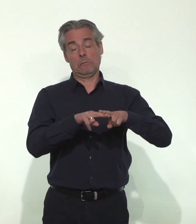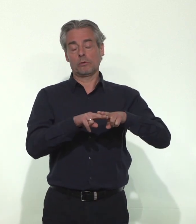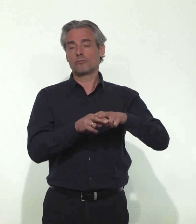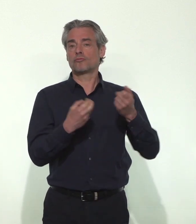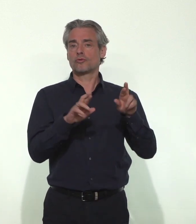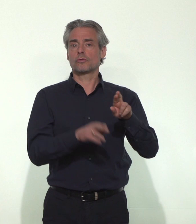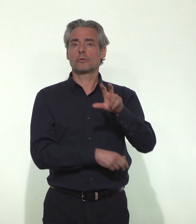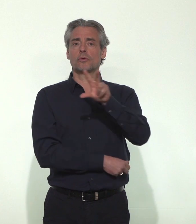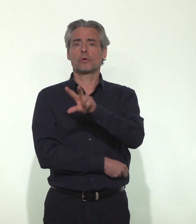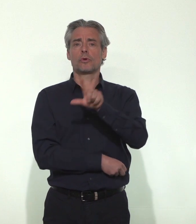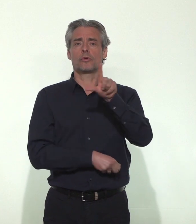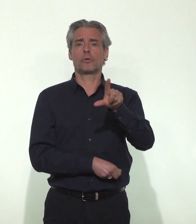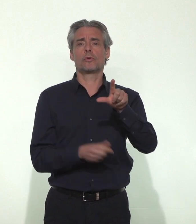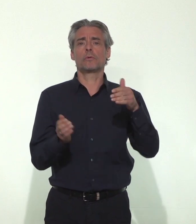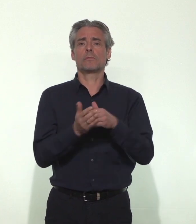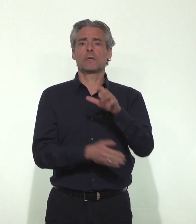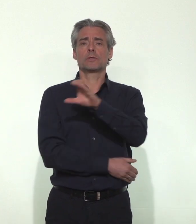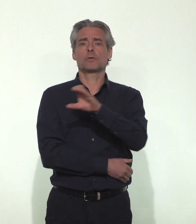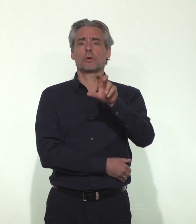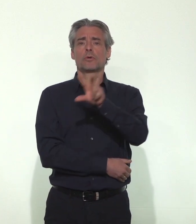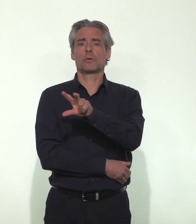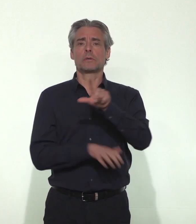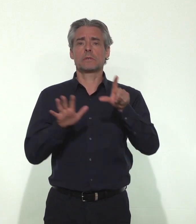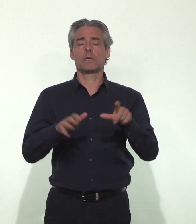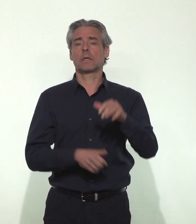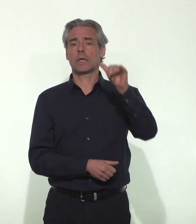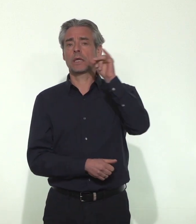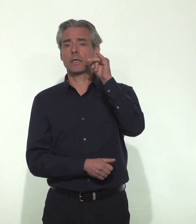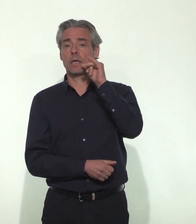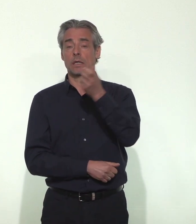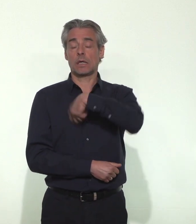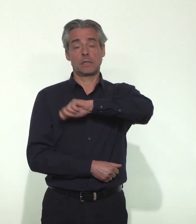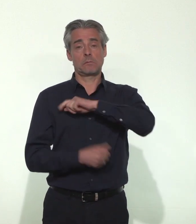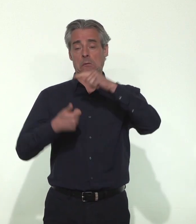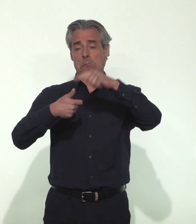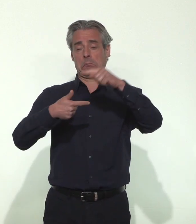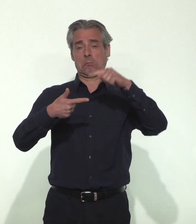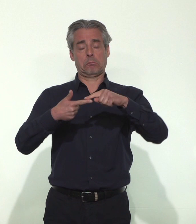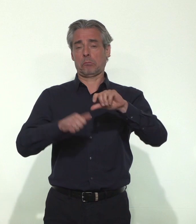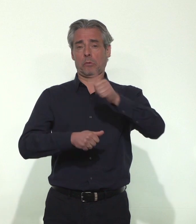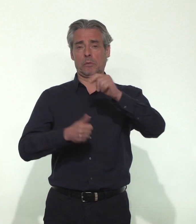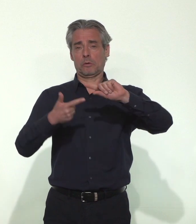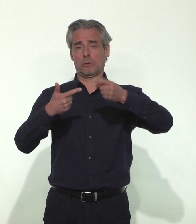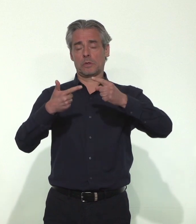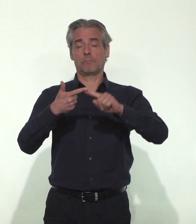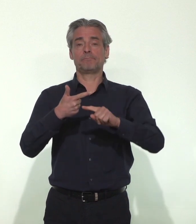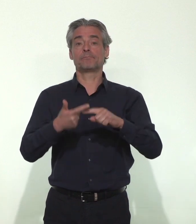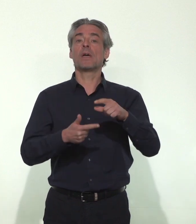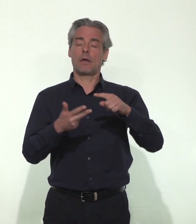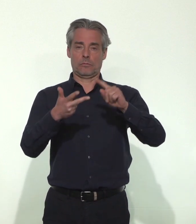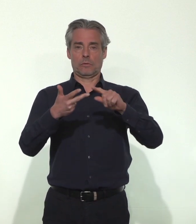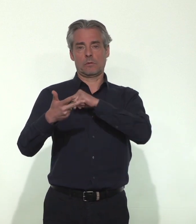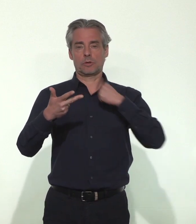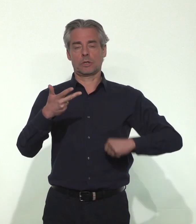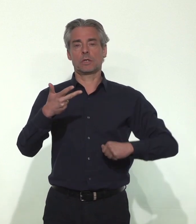confirmés est de 32 137. L'Italie et l'Espagne sont les pays rapportant les plus grands nombres de décès devant la